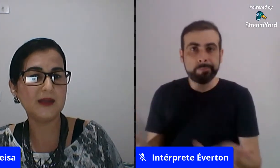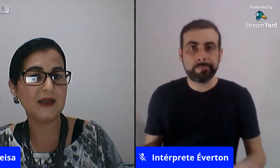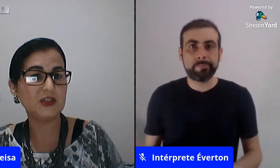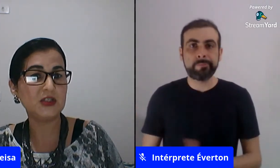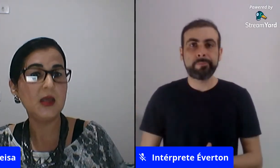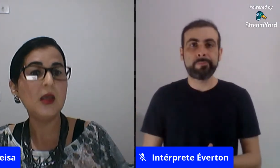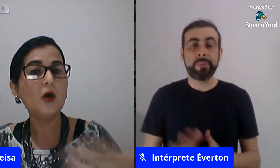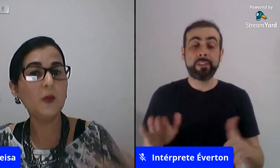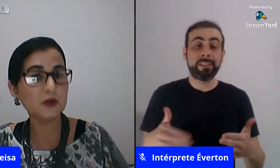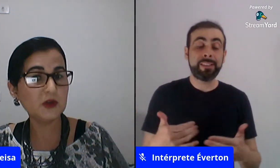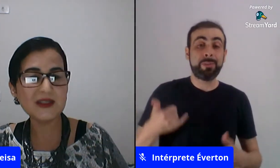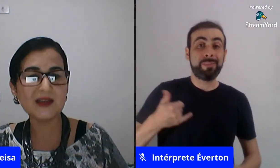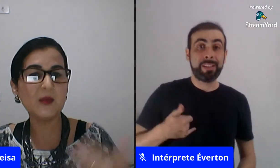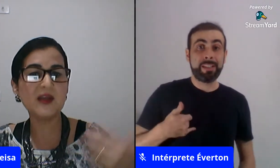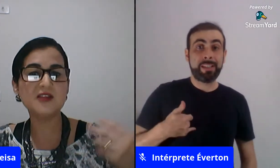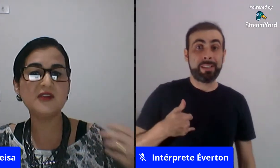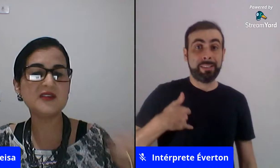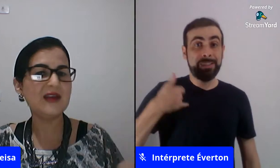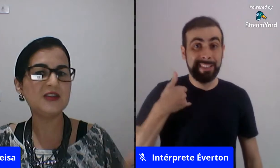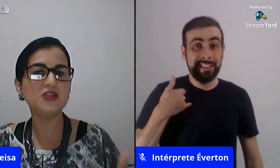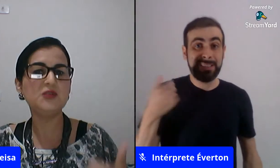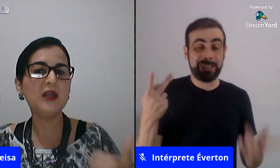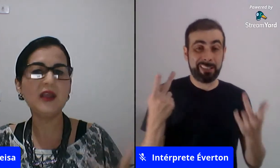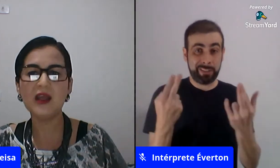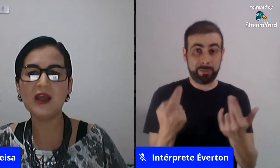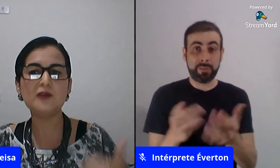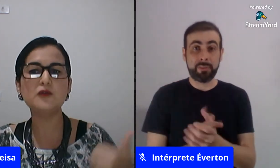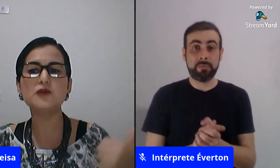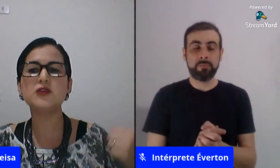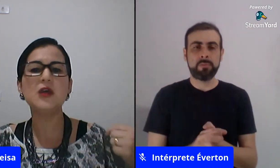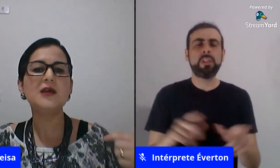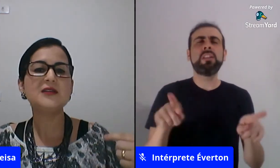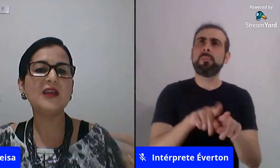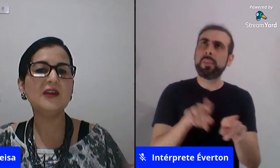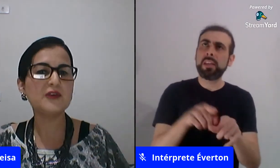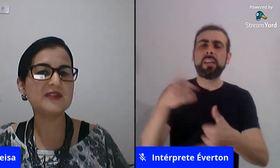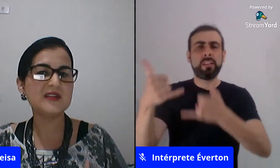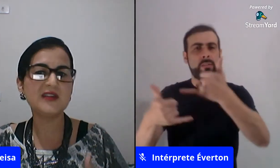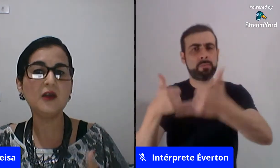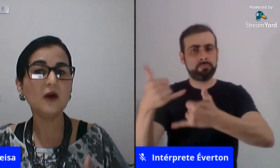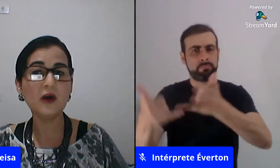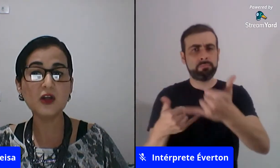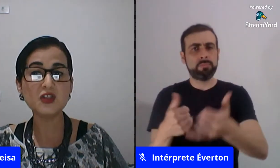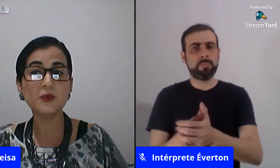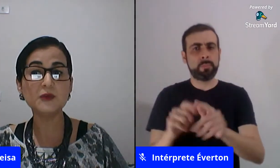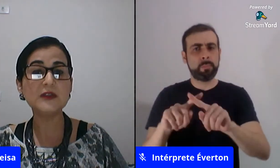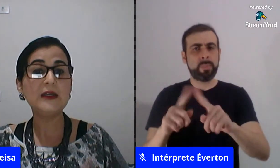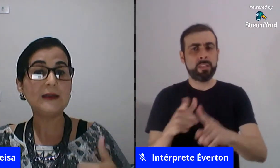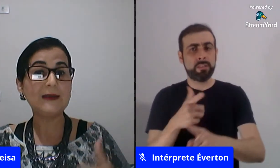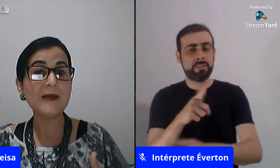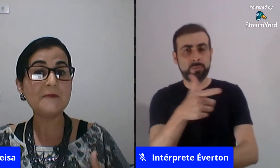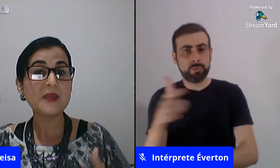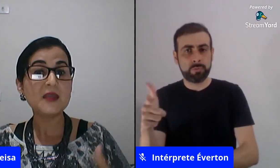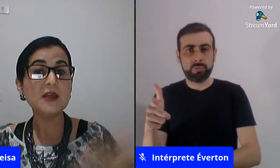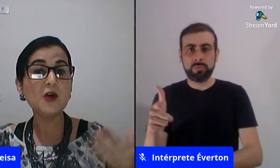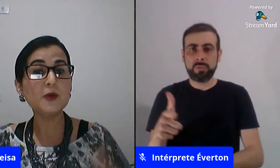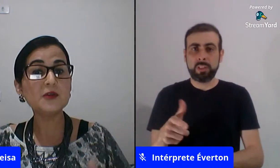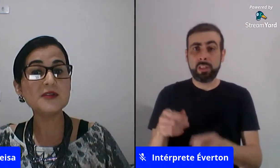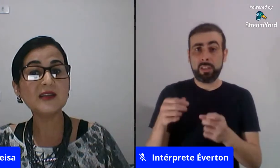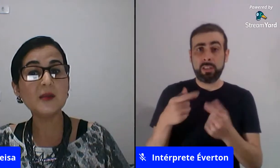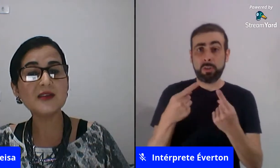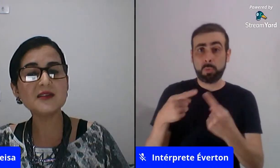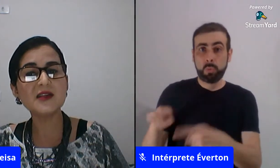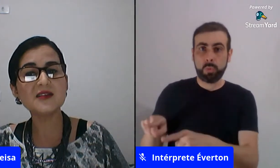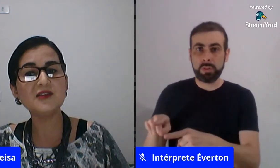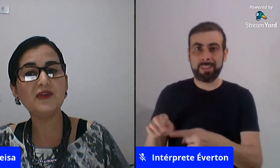com a idade oportunizar também a diversidade de brinquedos sem reforçar estereótipos né e